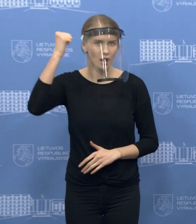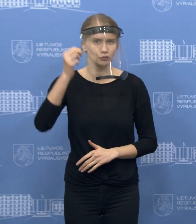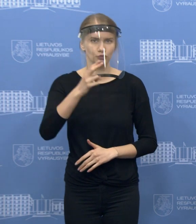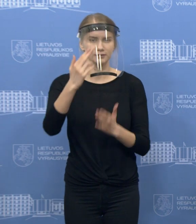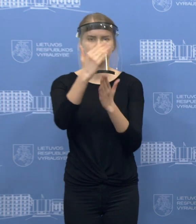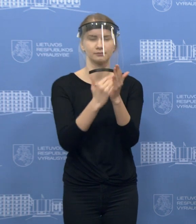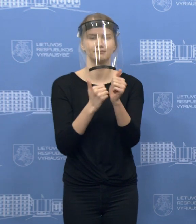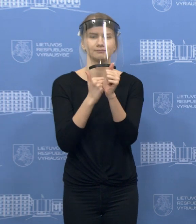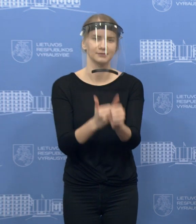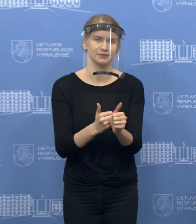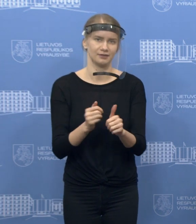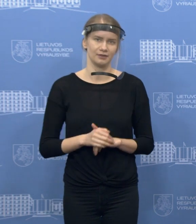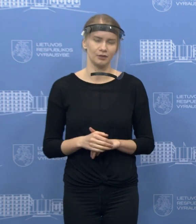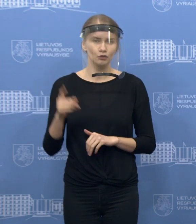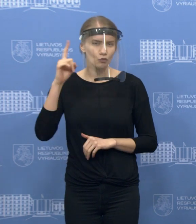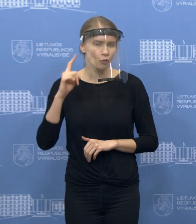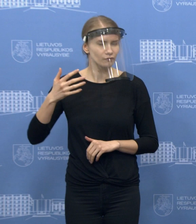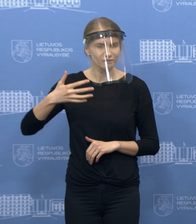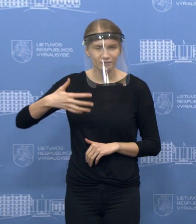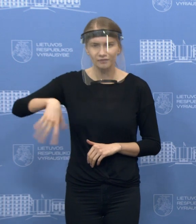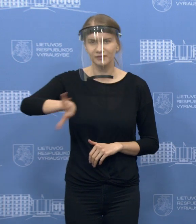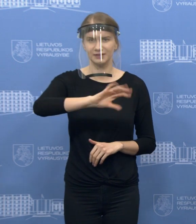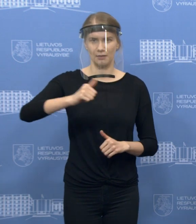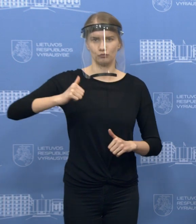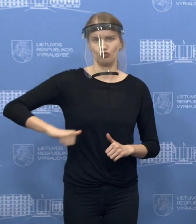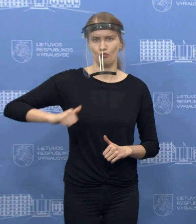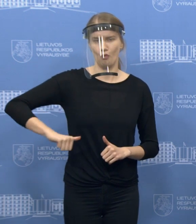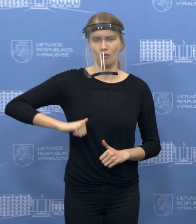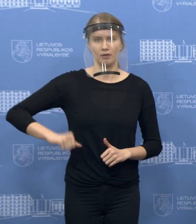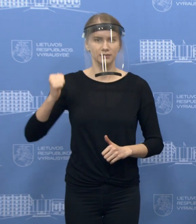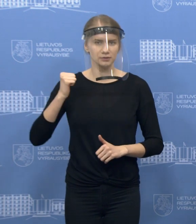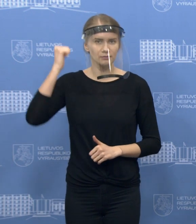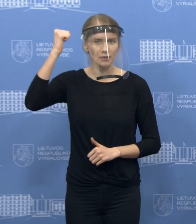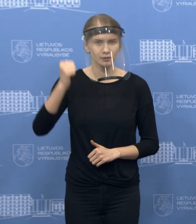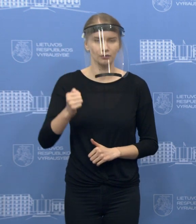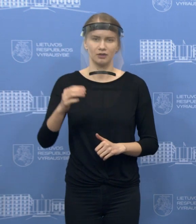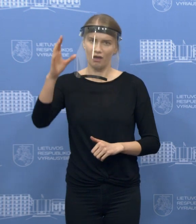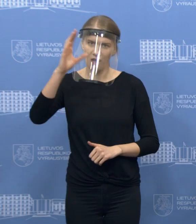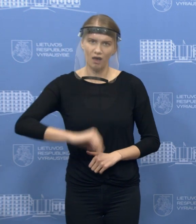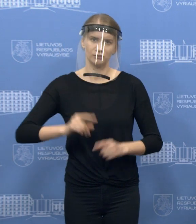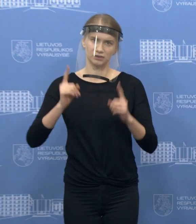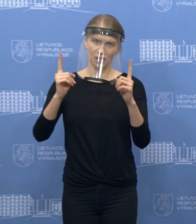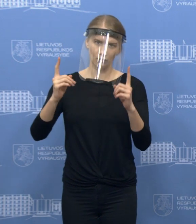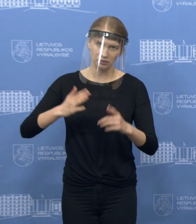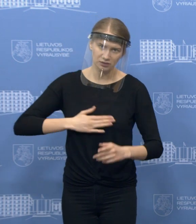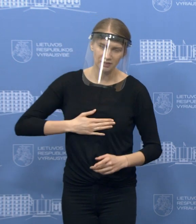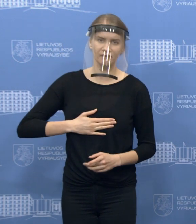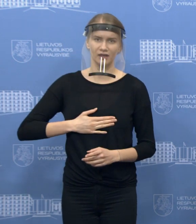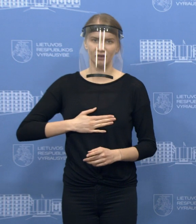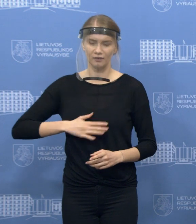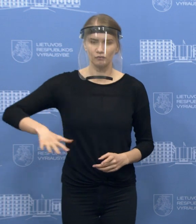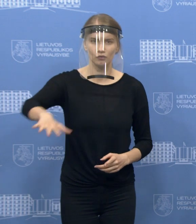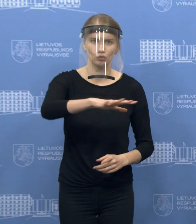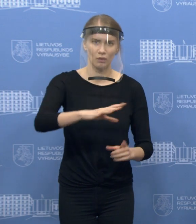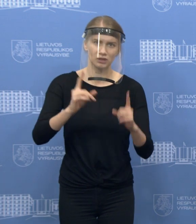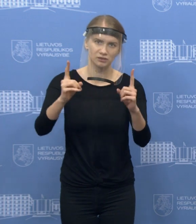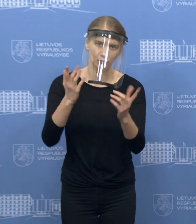Tik tai galiu padėkoti visiems jums, kad jūs tokių būdų saugote ne tik save, bet ir visą visuomenę, visą